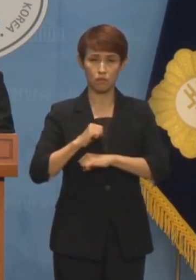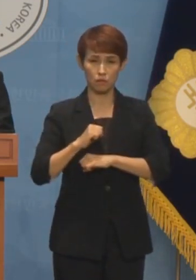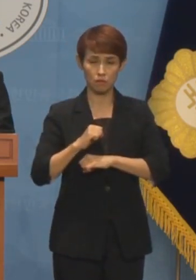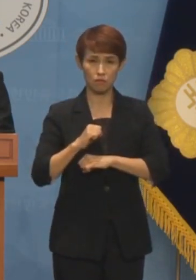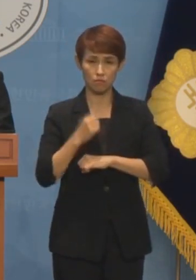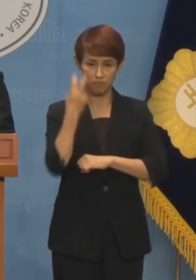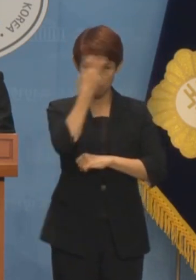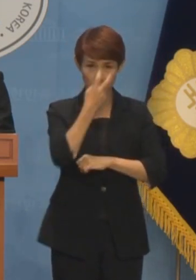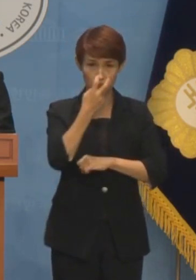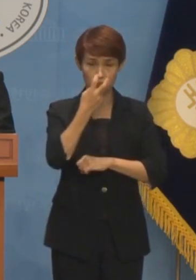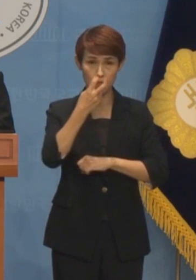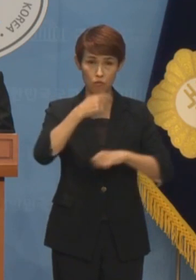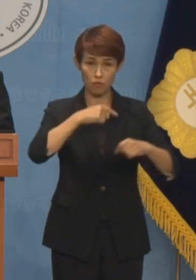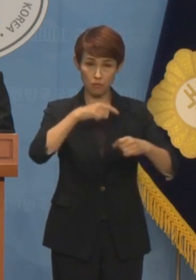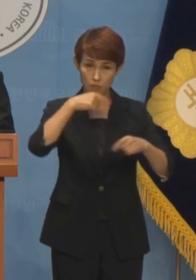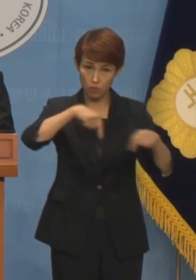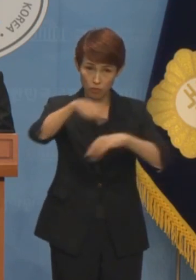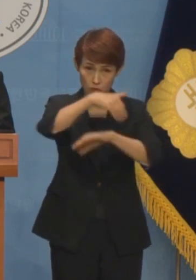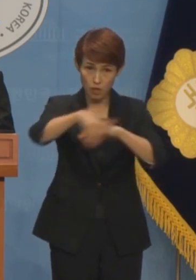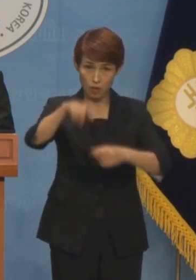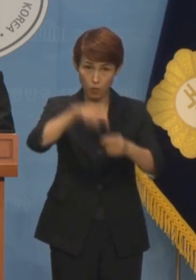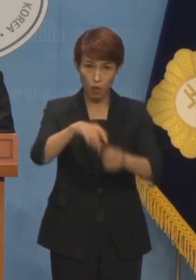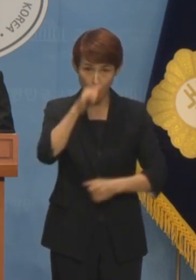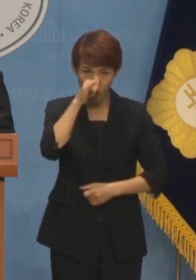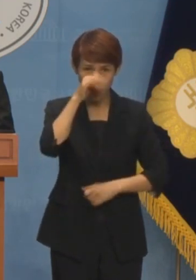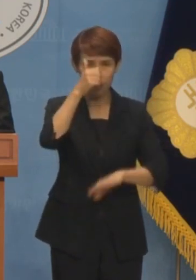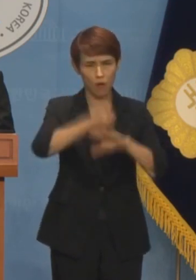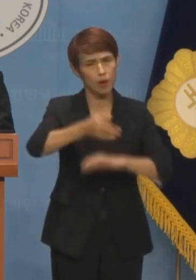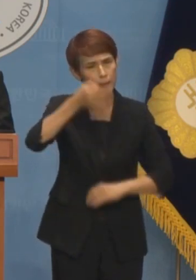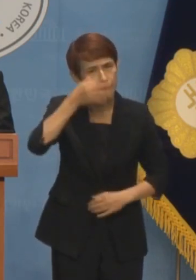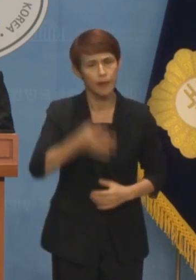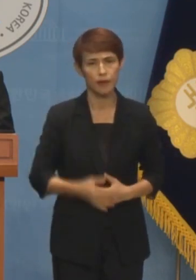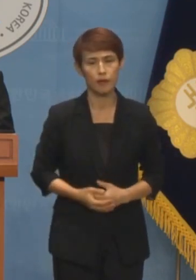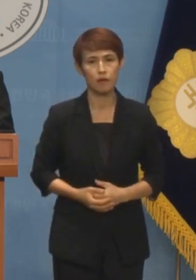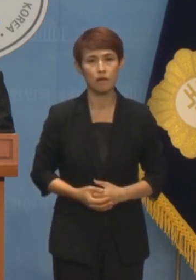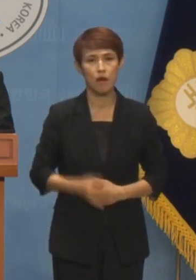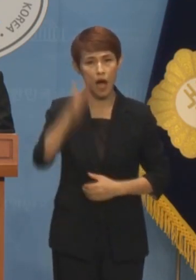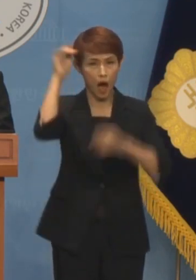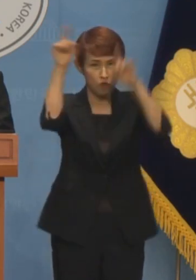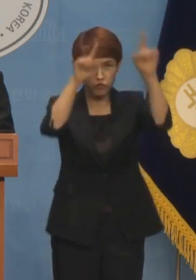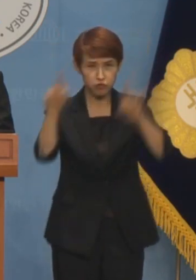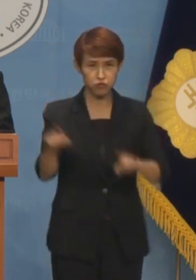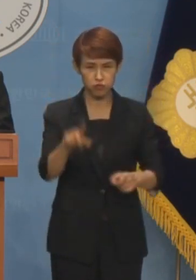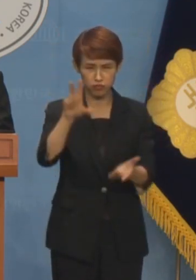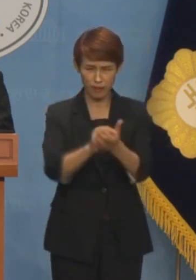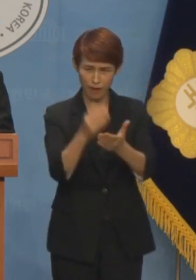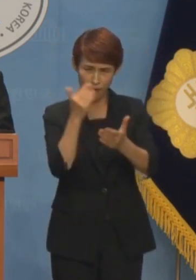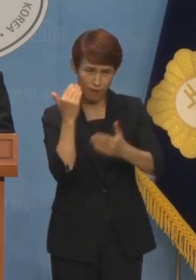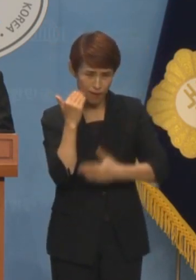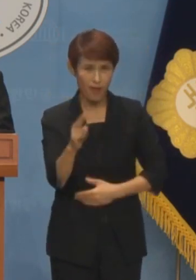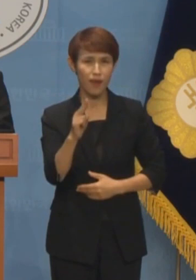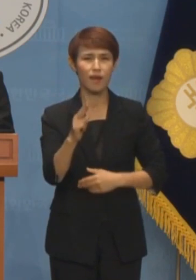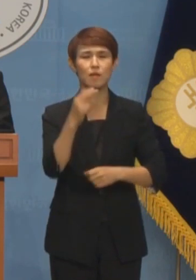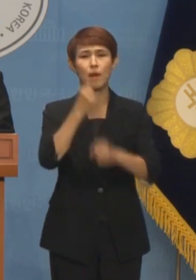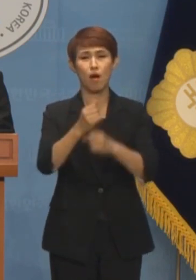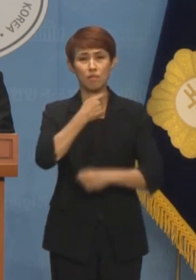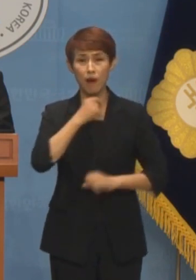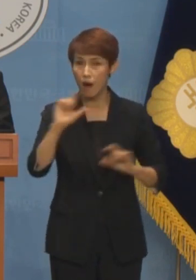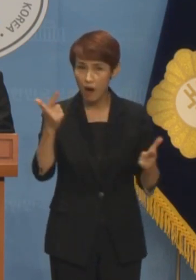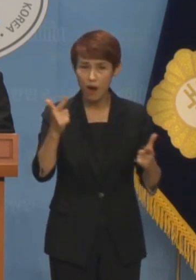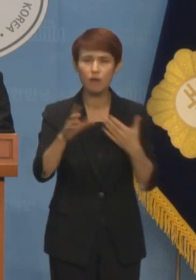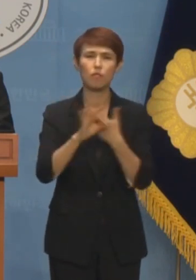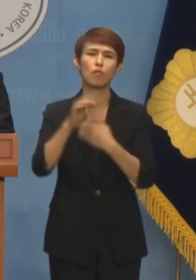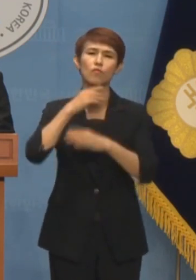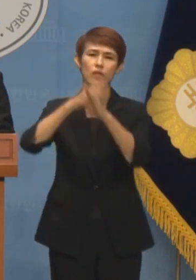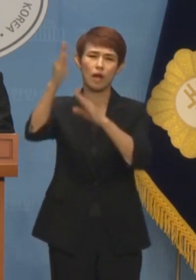그 성과를 보여주십시오 한반도를 화약고로 만들려는 것이 아니라면 북한을 대화 테이블에